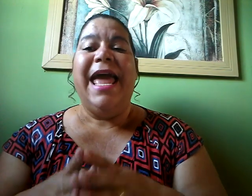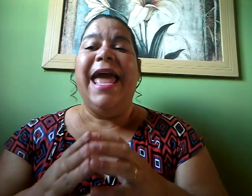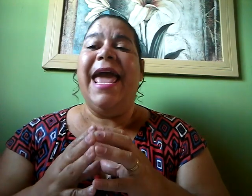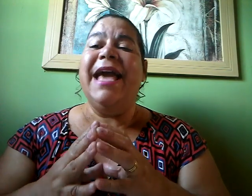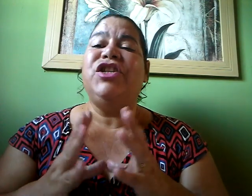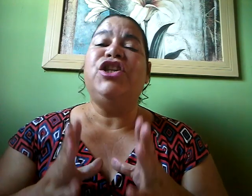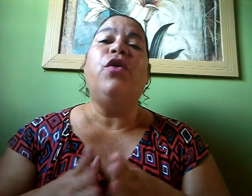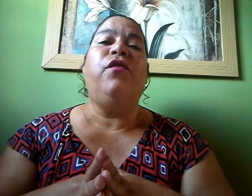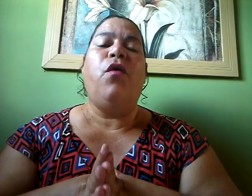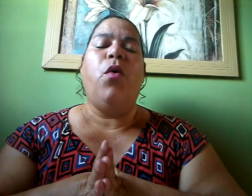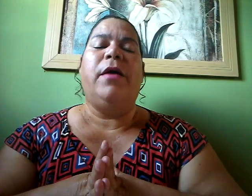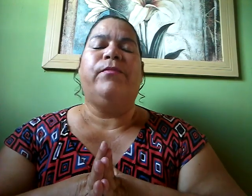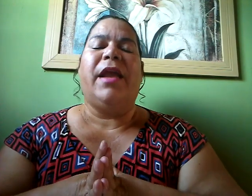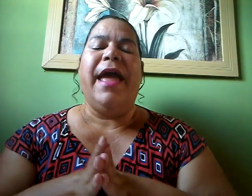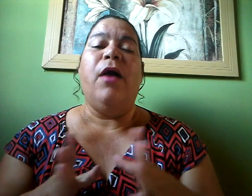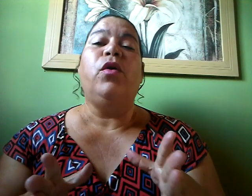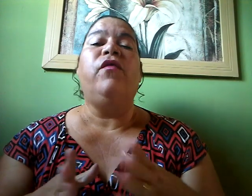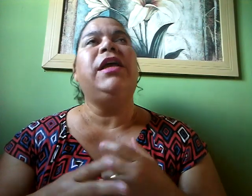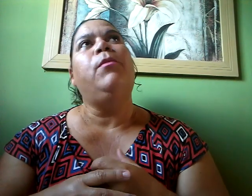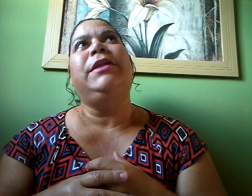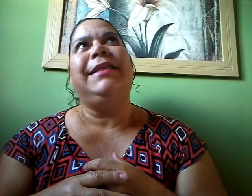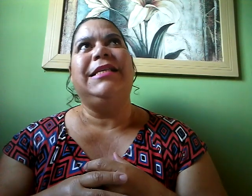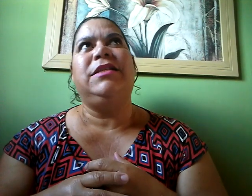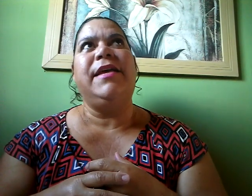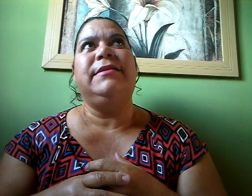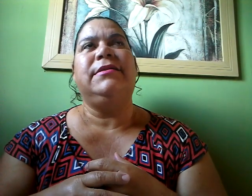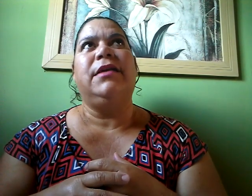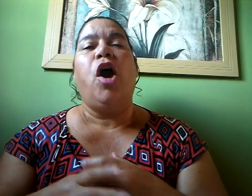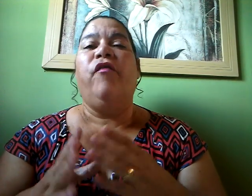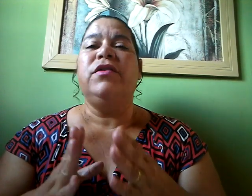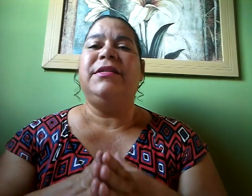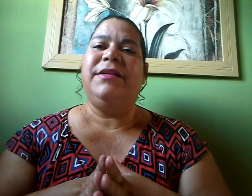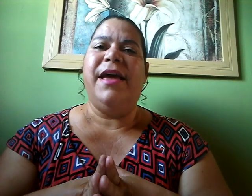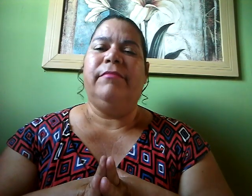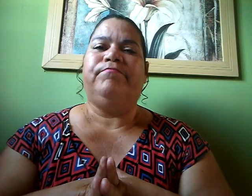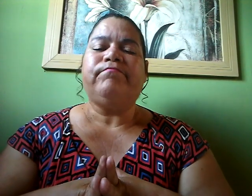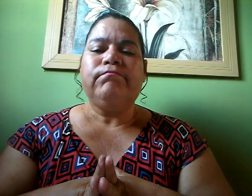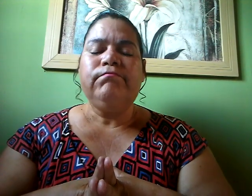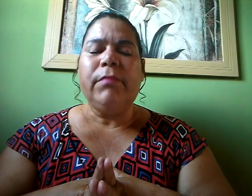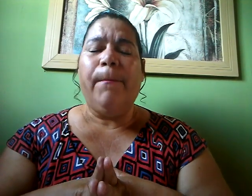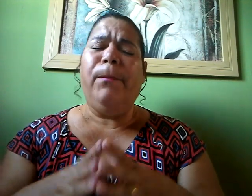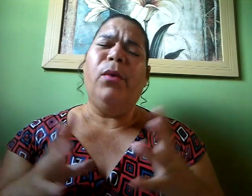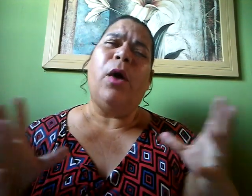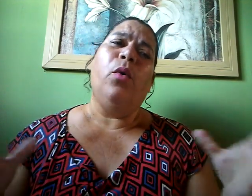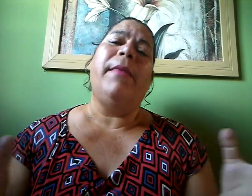Este louvor É um louvor que muitas das vezes Você Por alguma